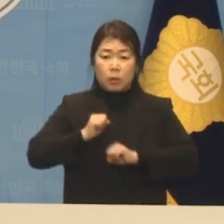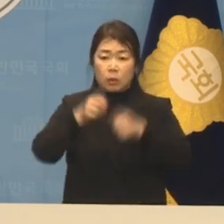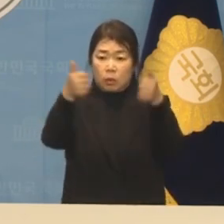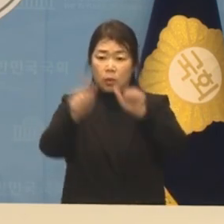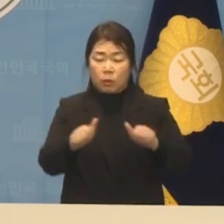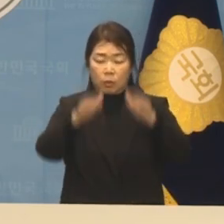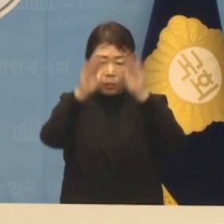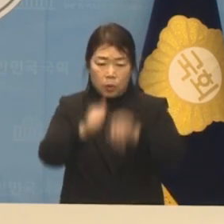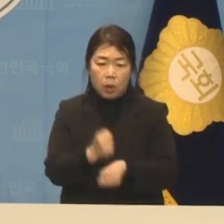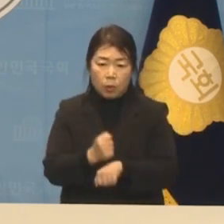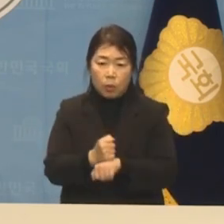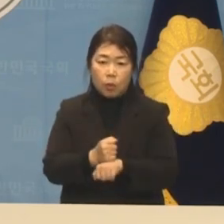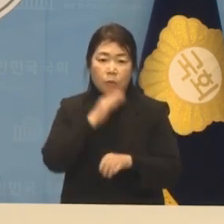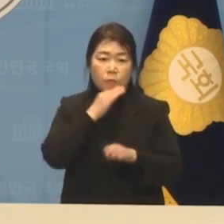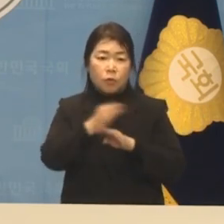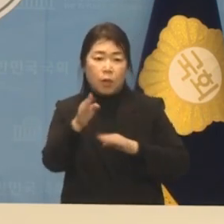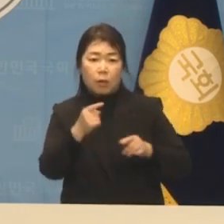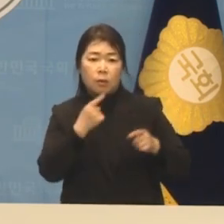위기가 고조되고 있습니다.